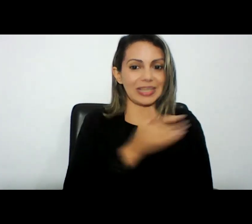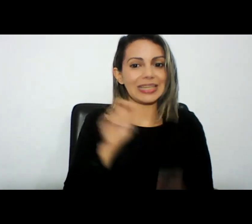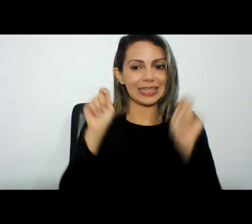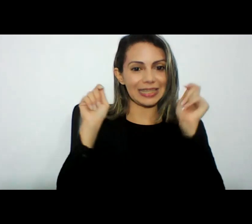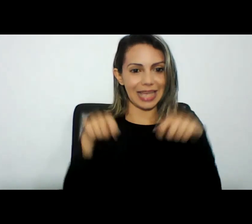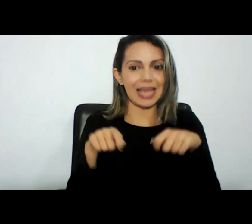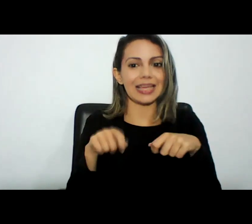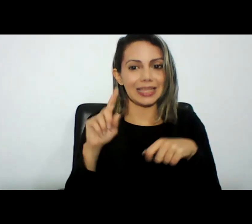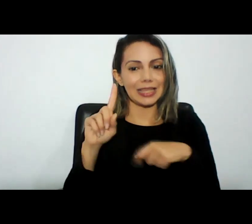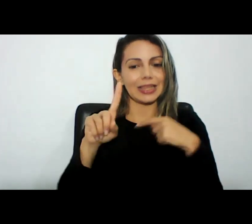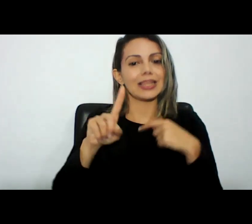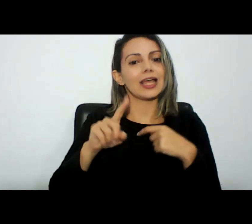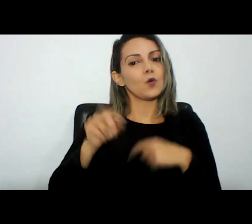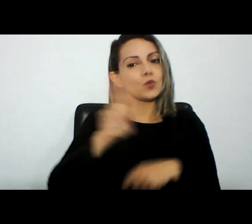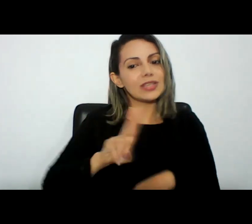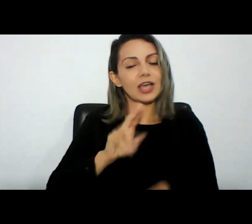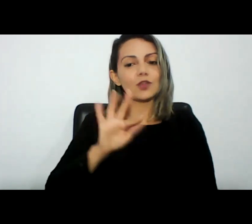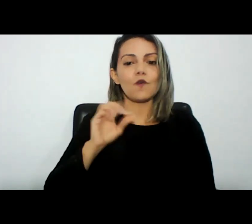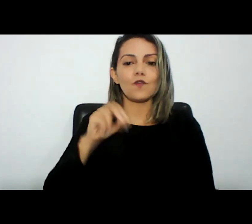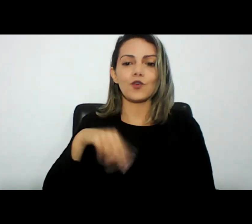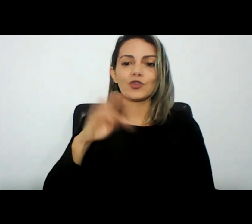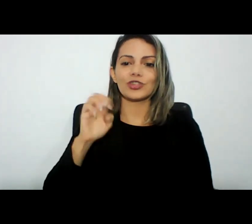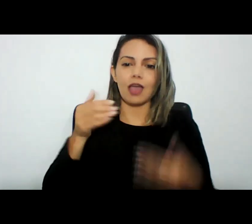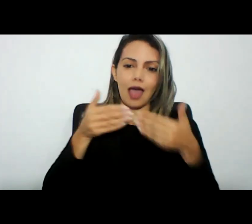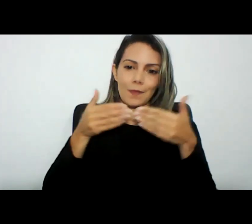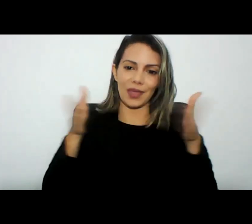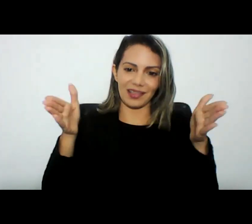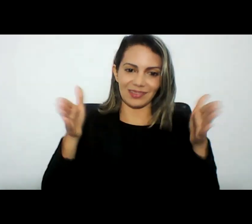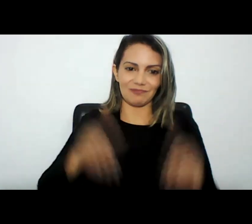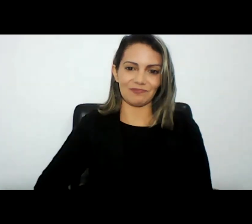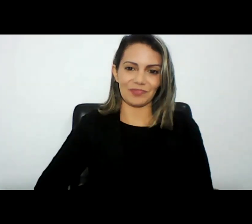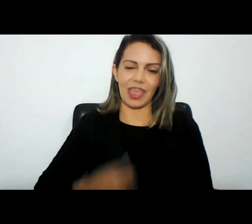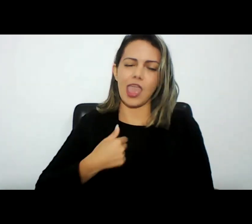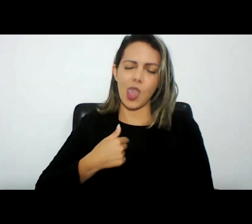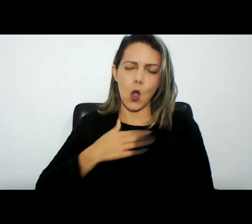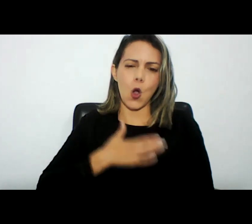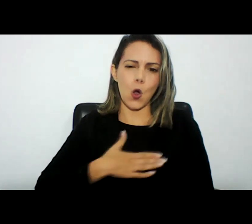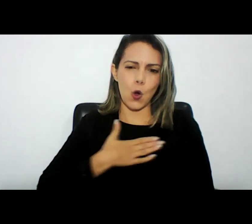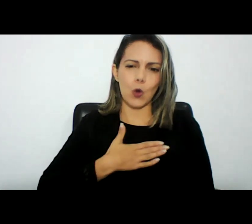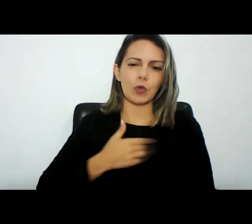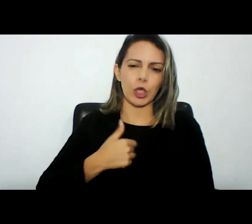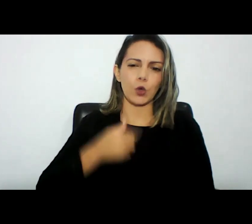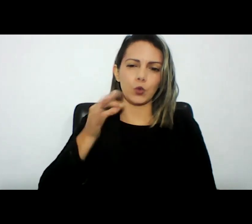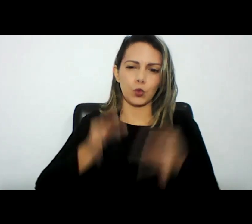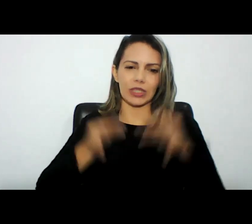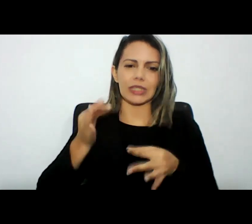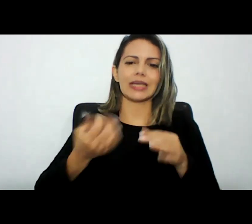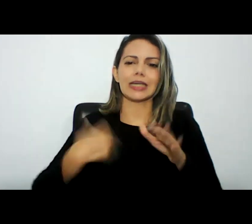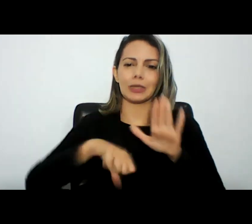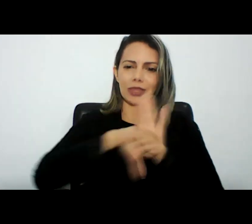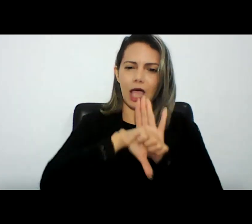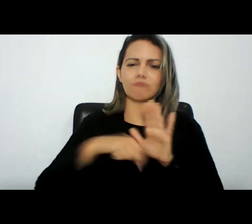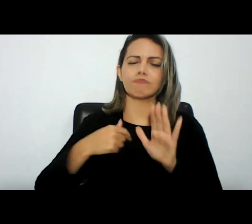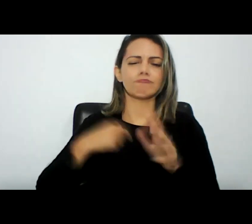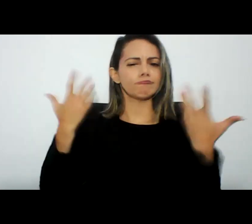abertas eu olho isso com bons olhos como juíza criminal como estudiosa e o senhor está de parabéns doutor